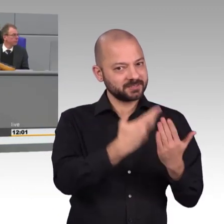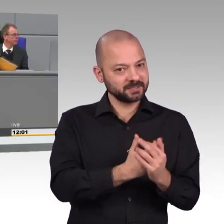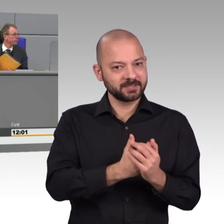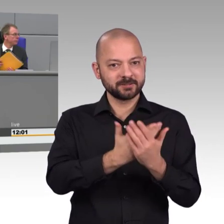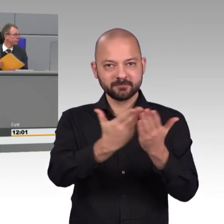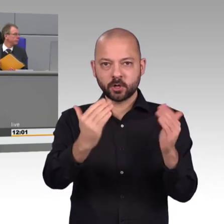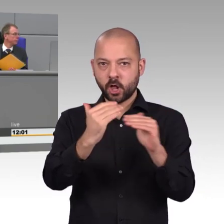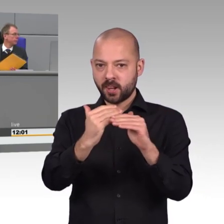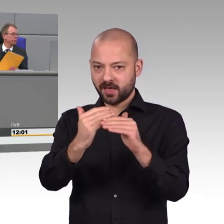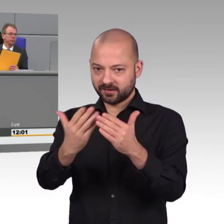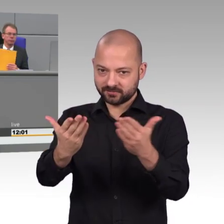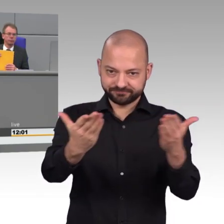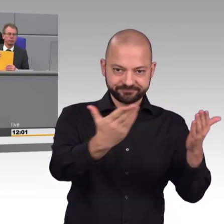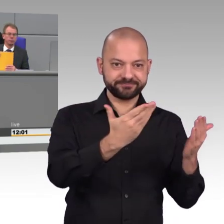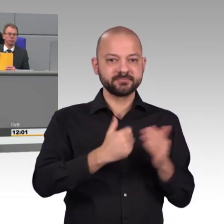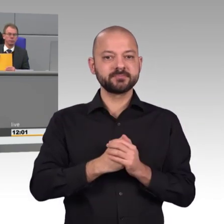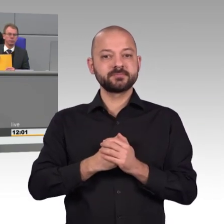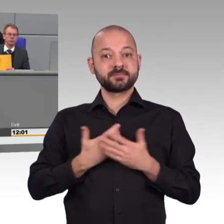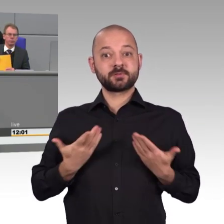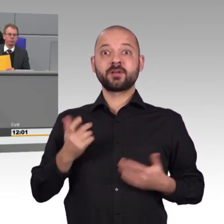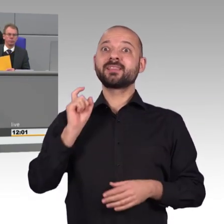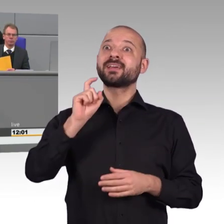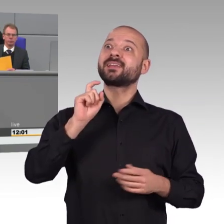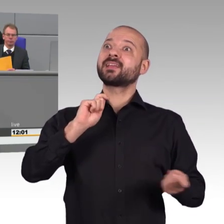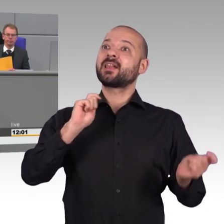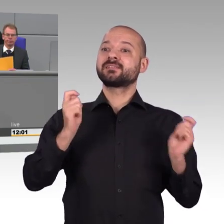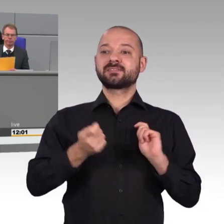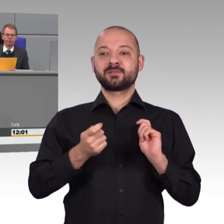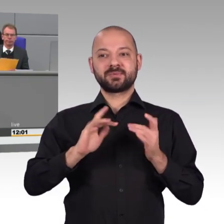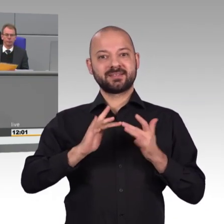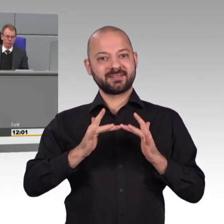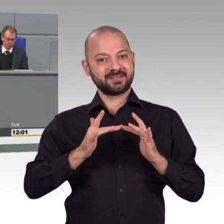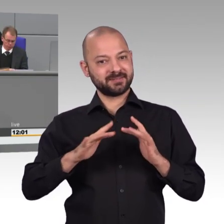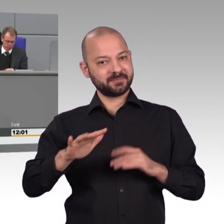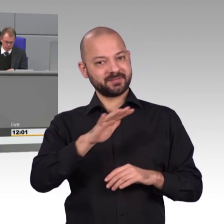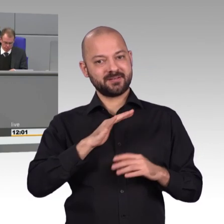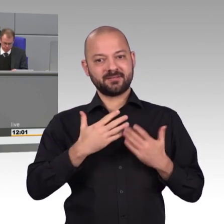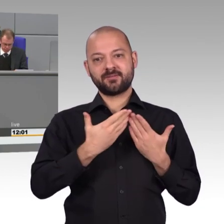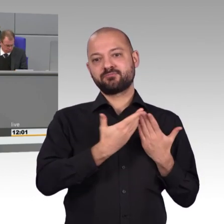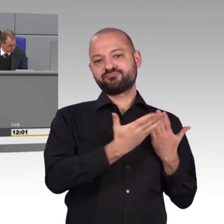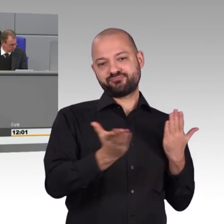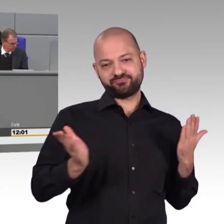Voraussetzungen für eine funktionierende Gesellschaft im digitalen Zeitalter. Die Bundesregierung